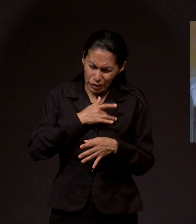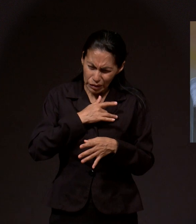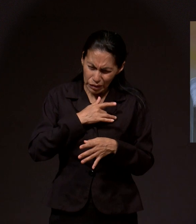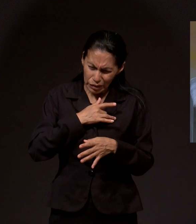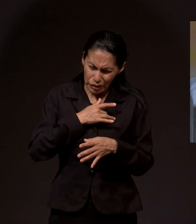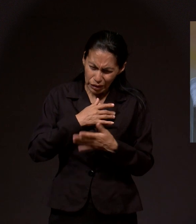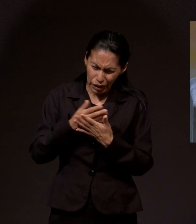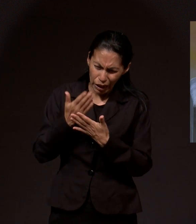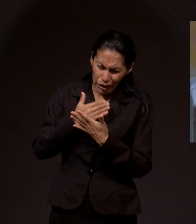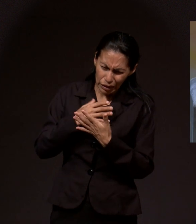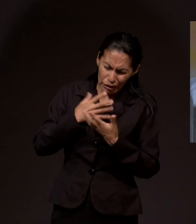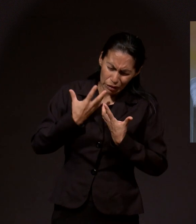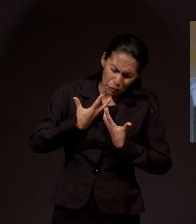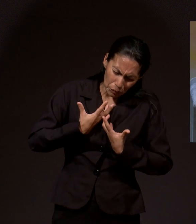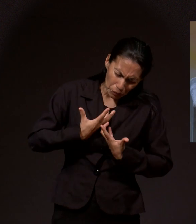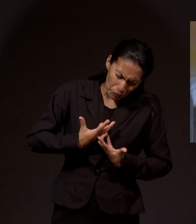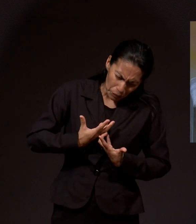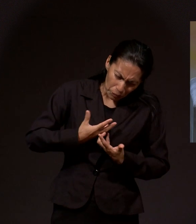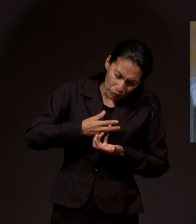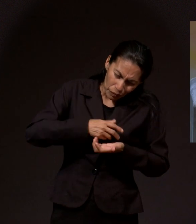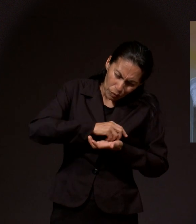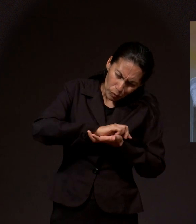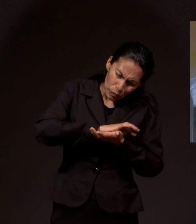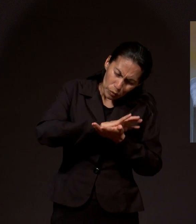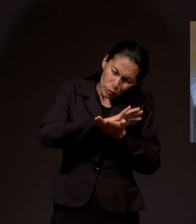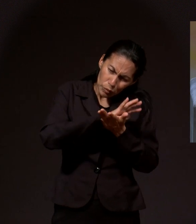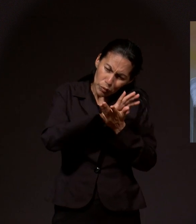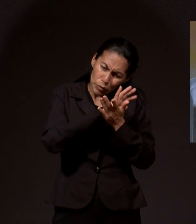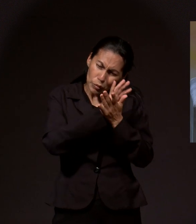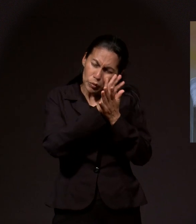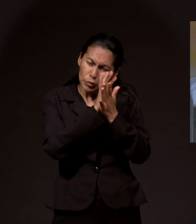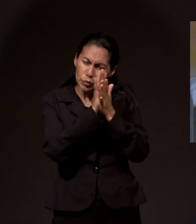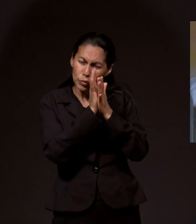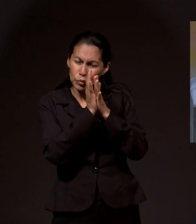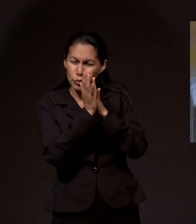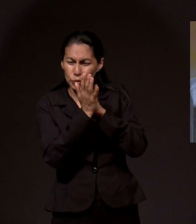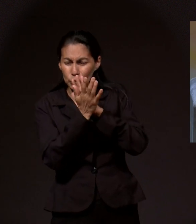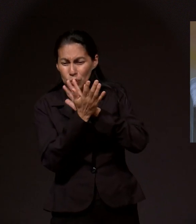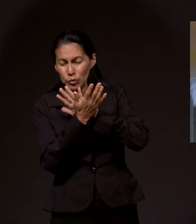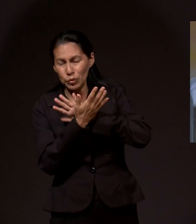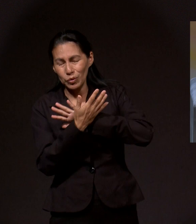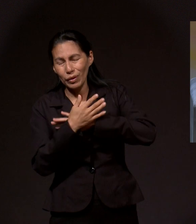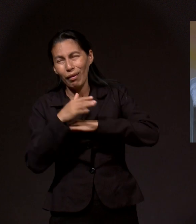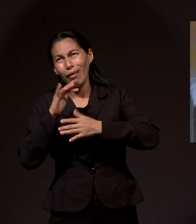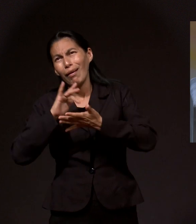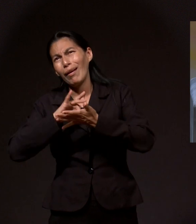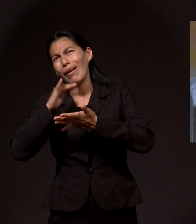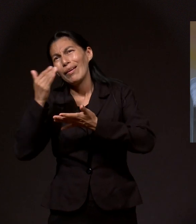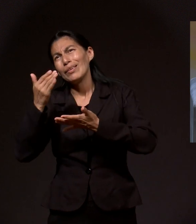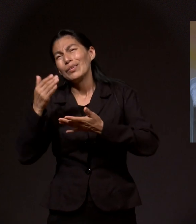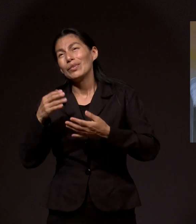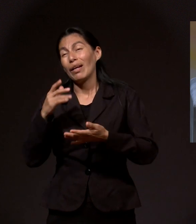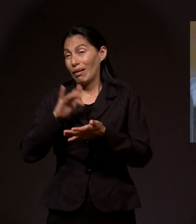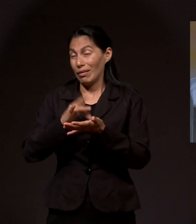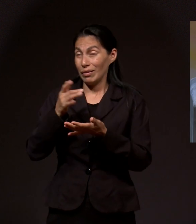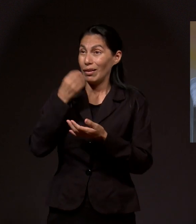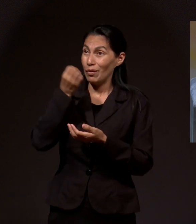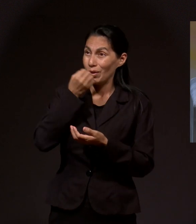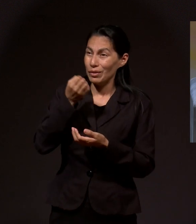esto. O sea, lo que sucedió en esa oración, pero a raíz de la invitación, pues uno empieza a meditar las cosas.